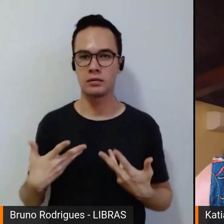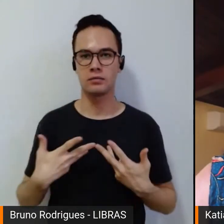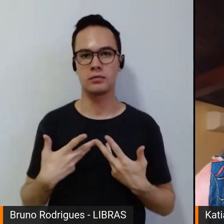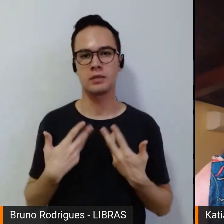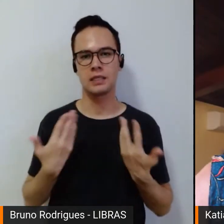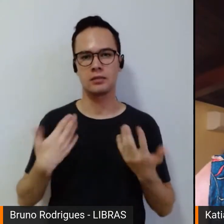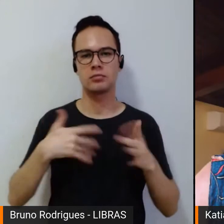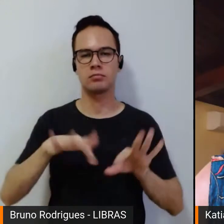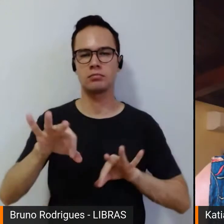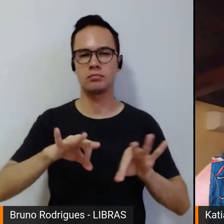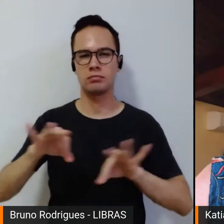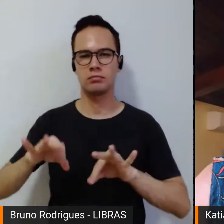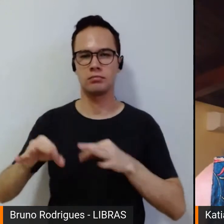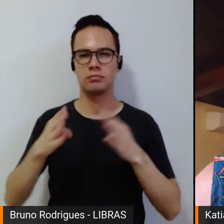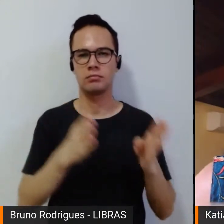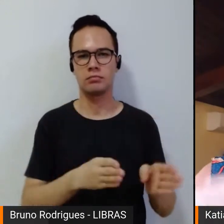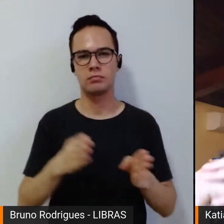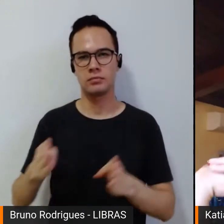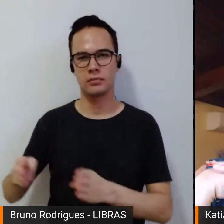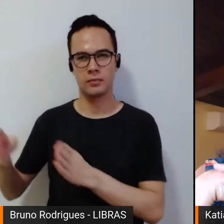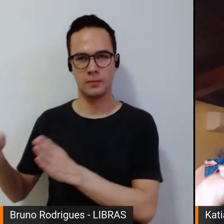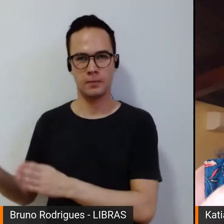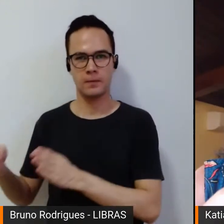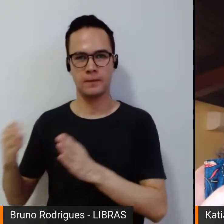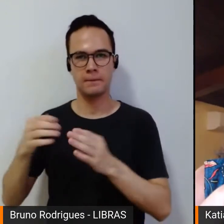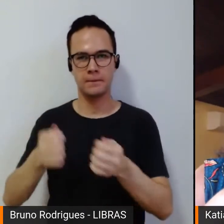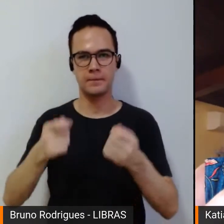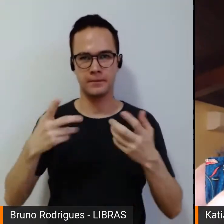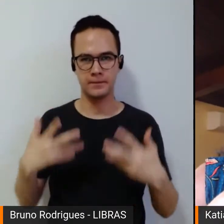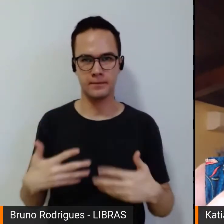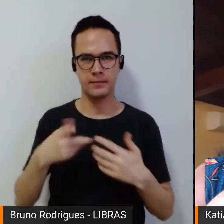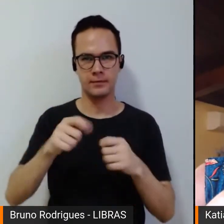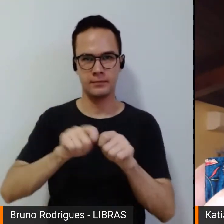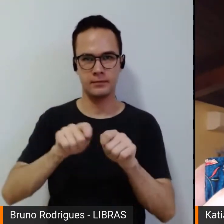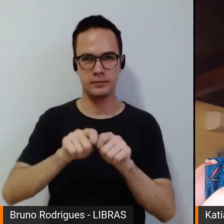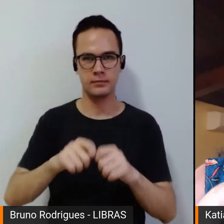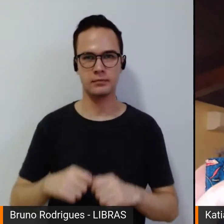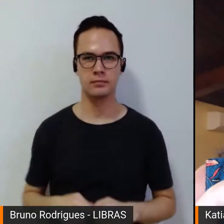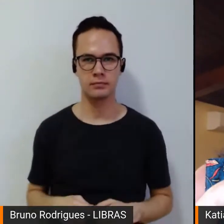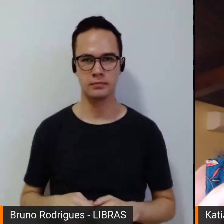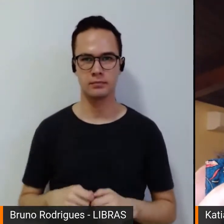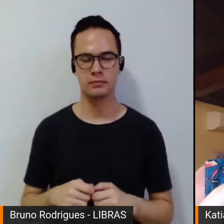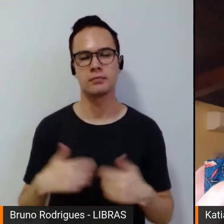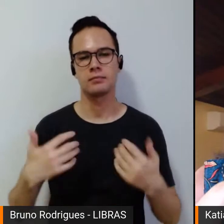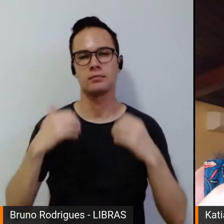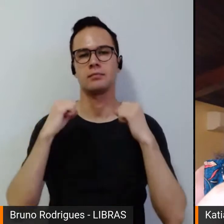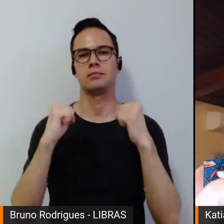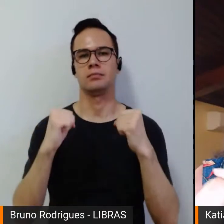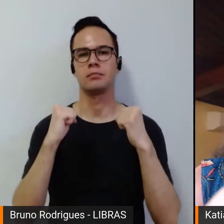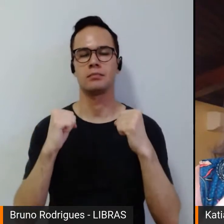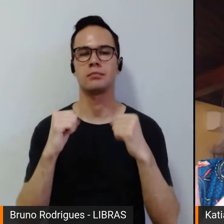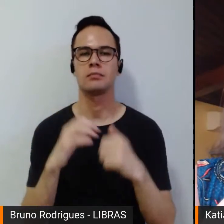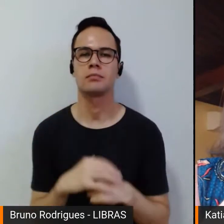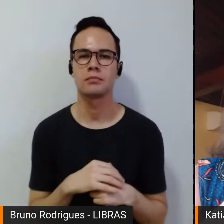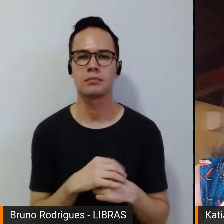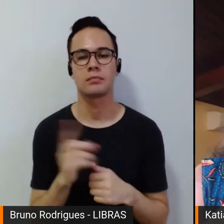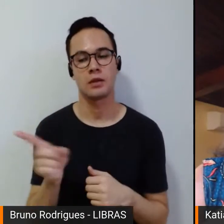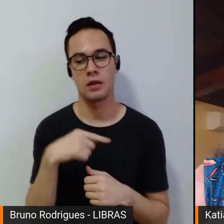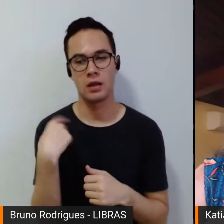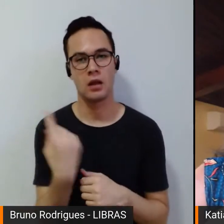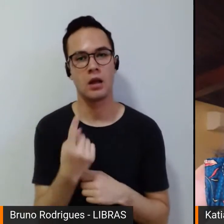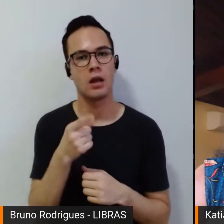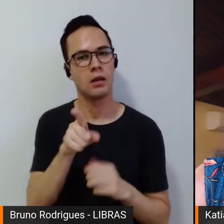organização da narrativa de quem fala, é possível simplesmente a nós,